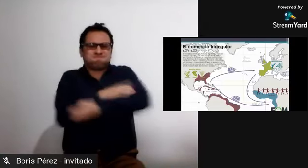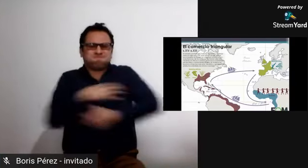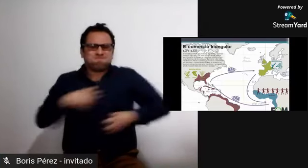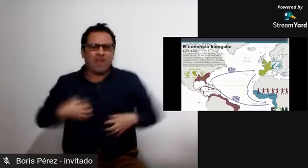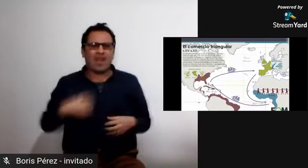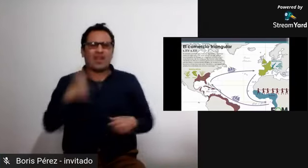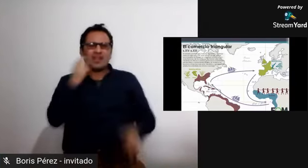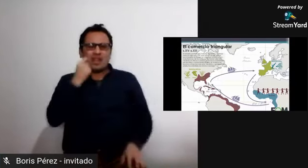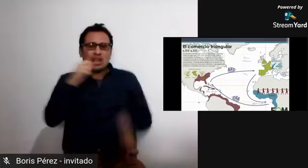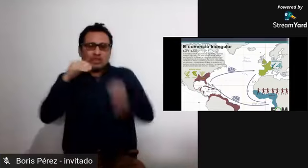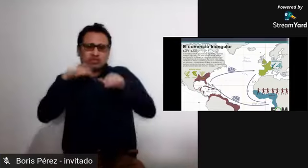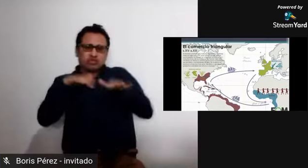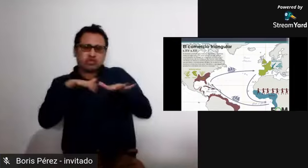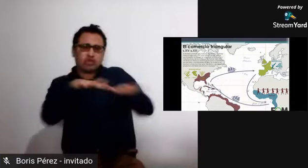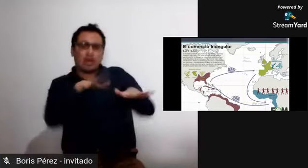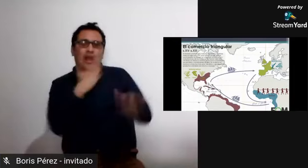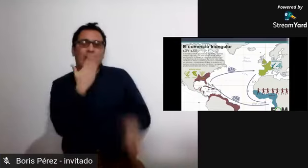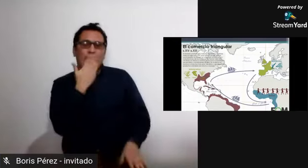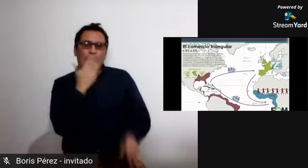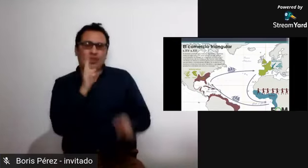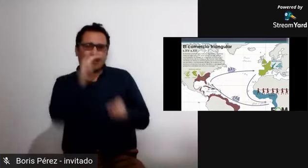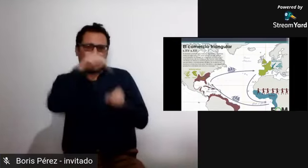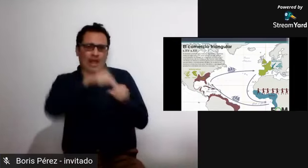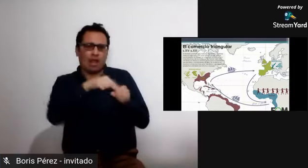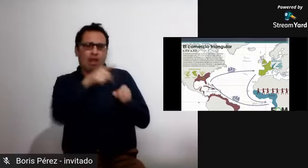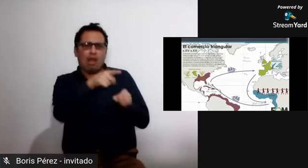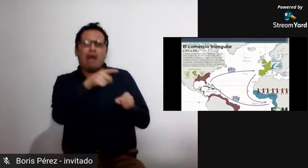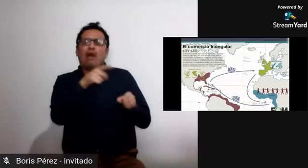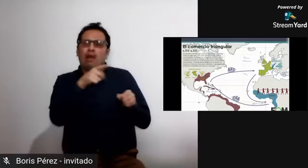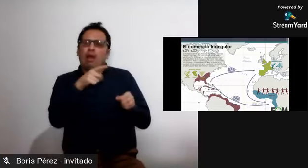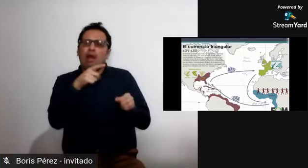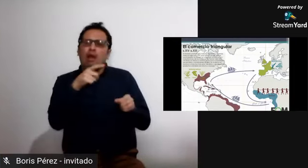de las poblaciones indígenas todo ello